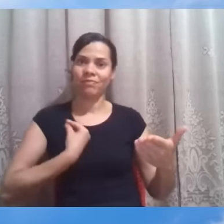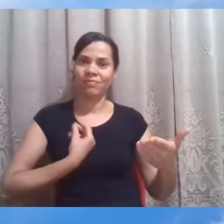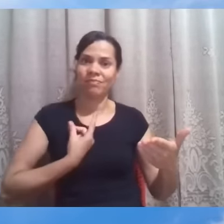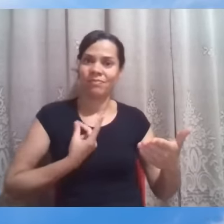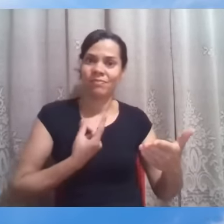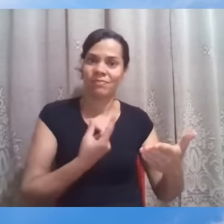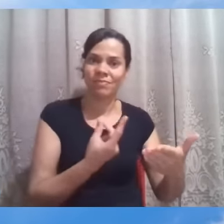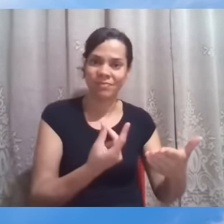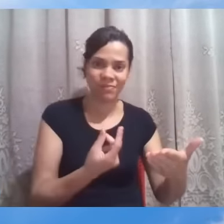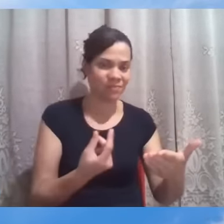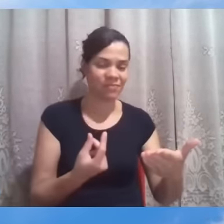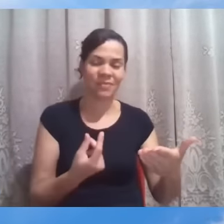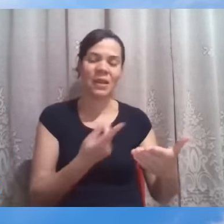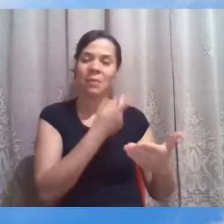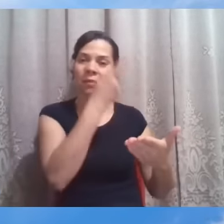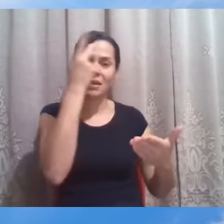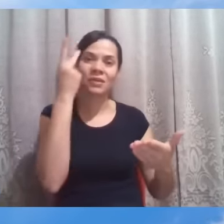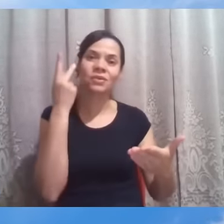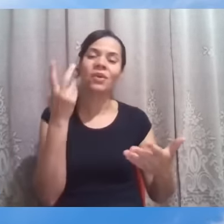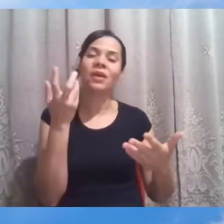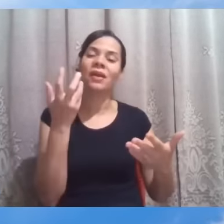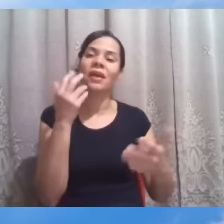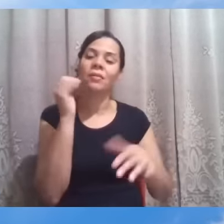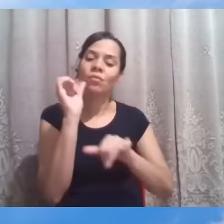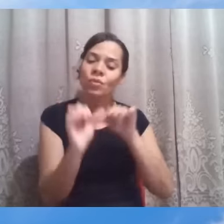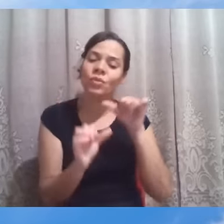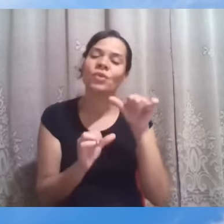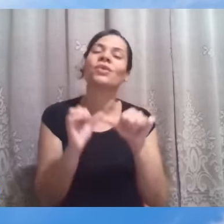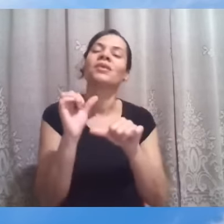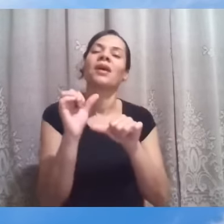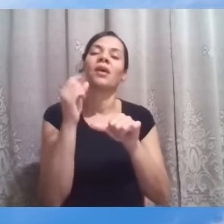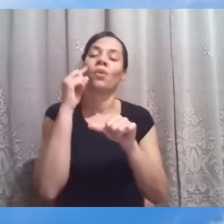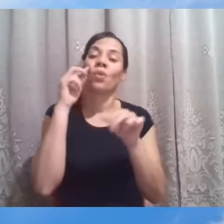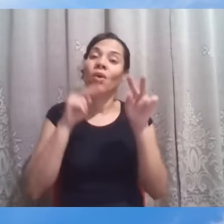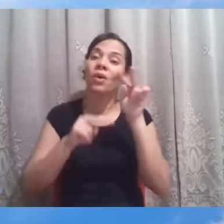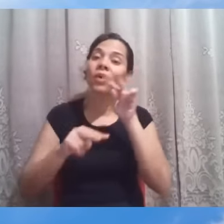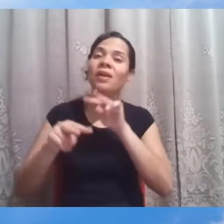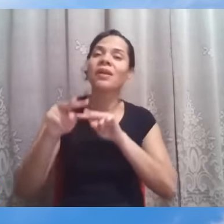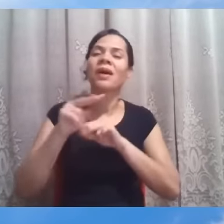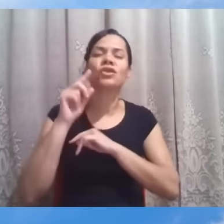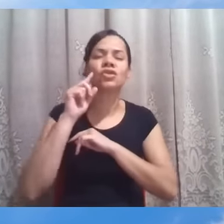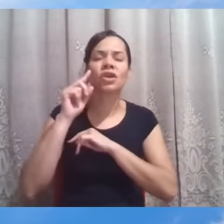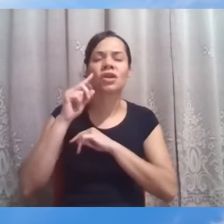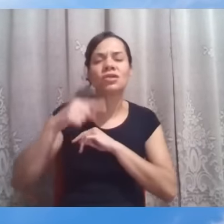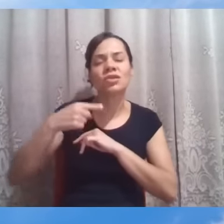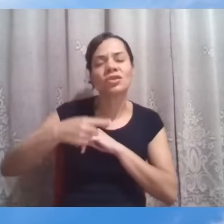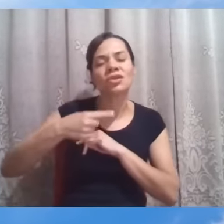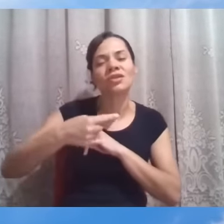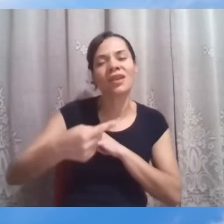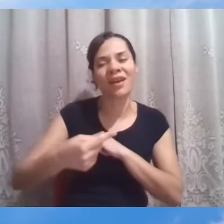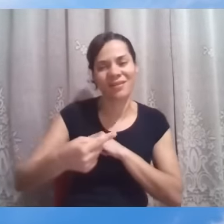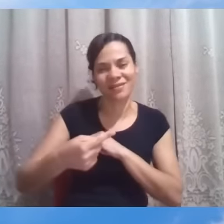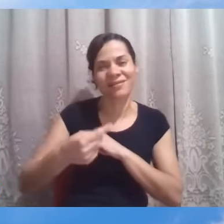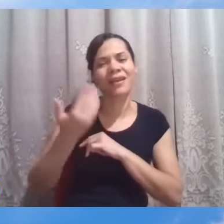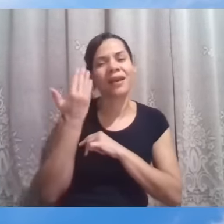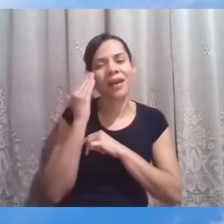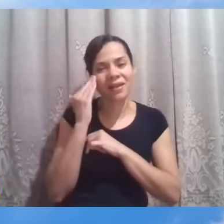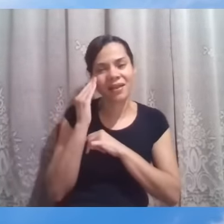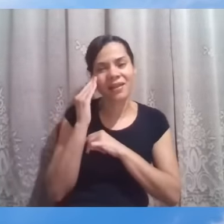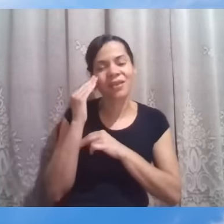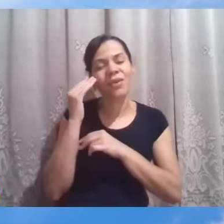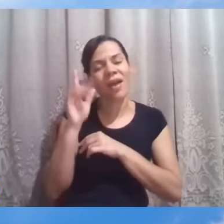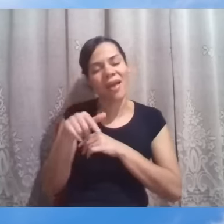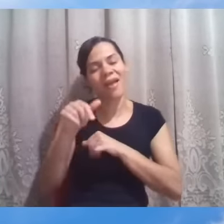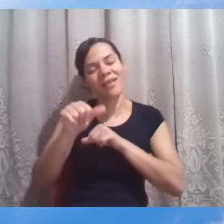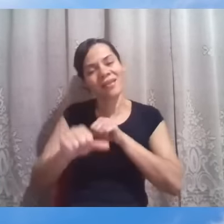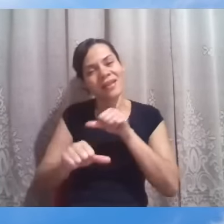como alguém que está disposto a renovar o olhar dia a dia sobre as outras criaturas, entendendo que se transformam, que